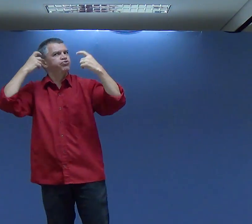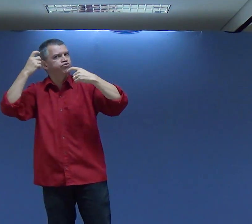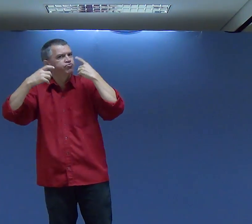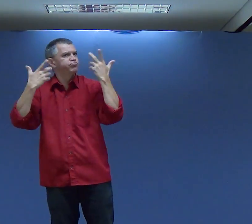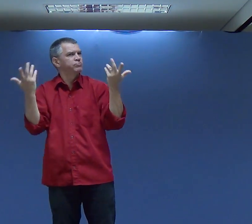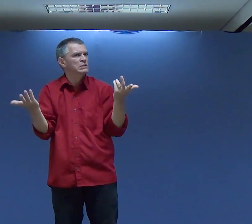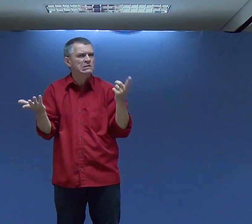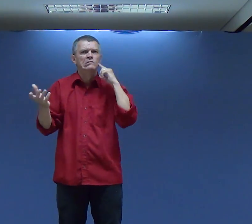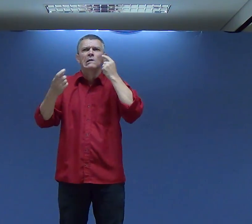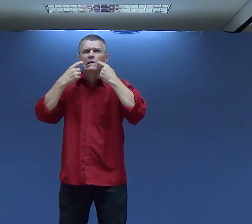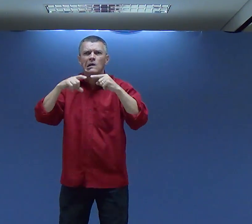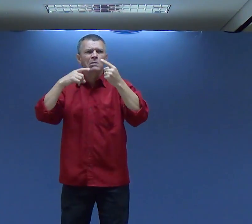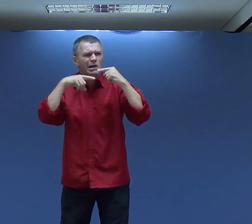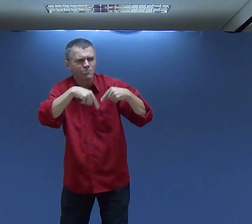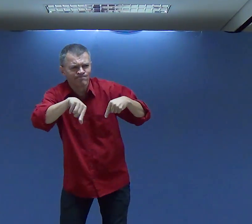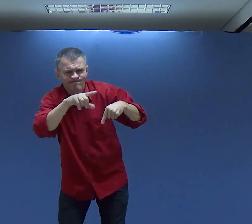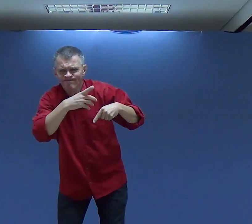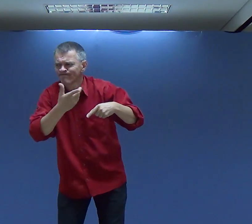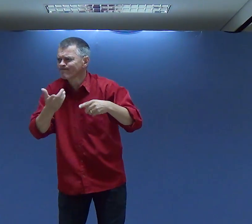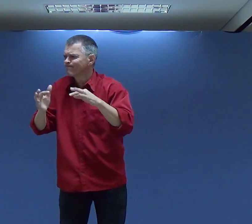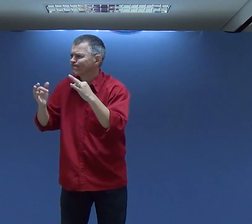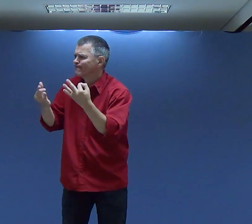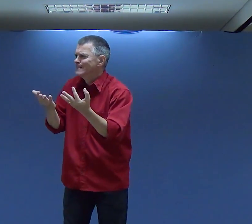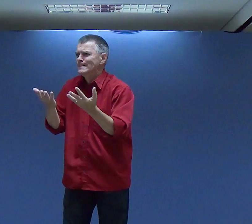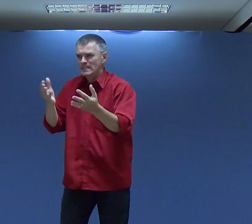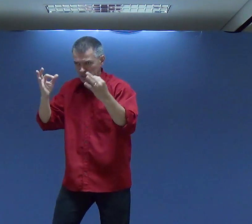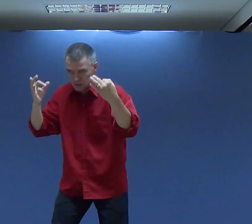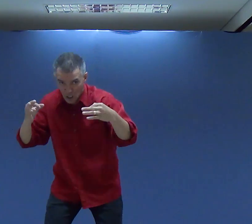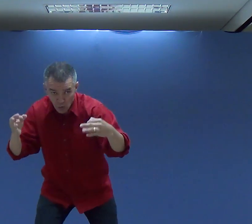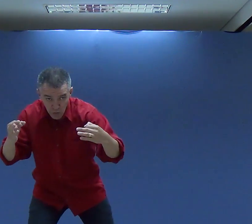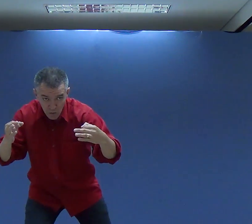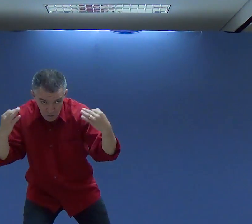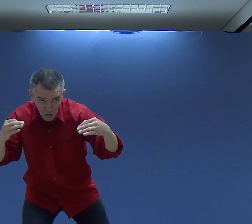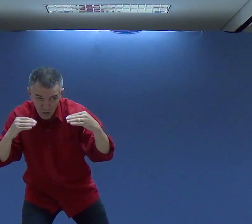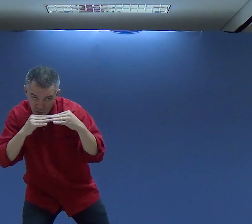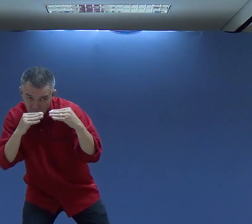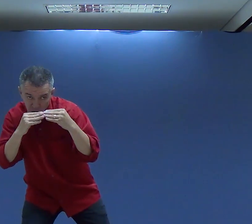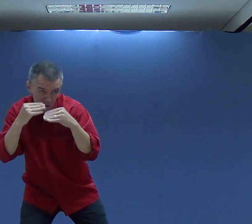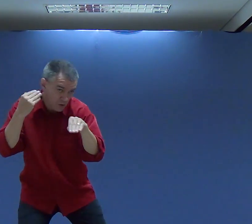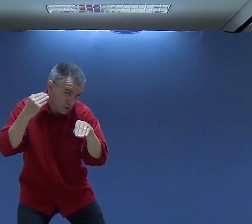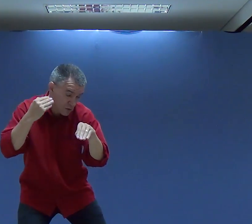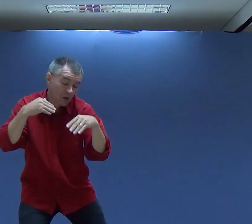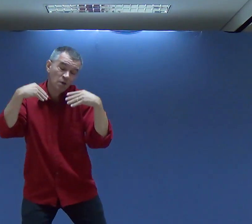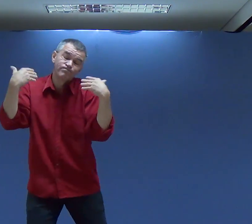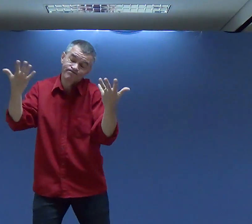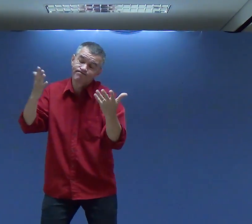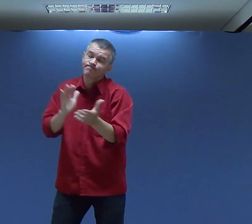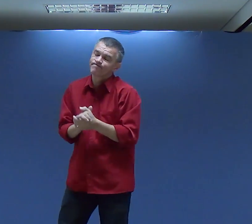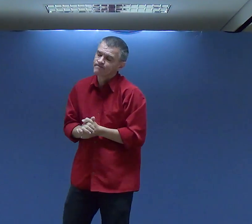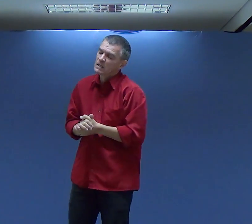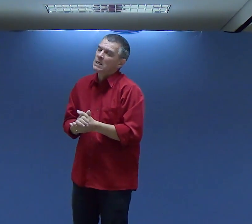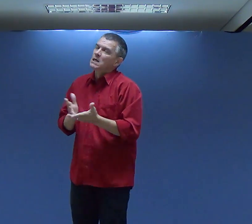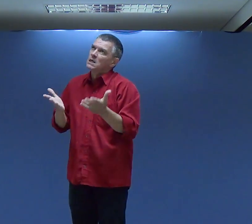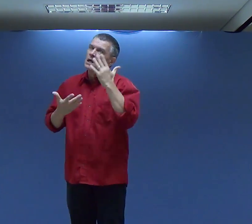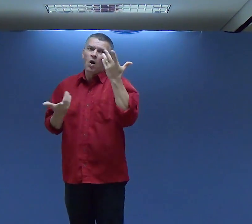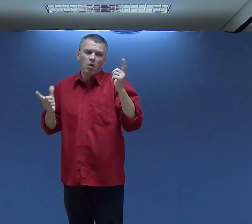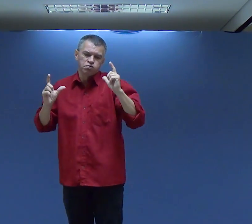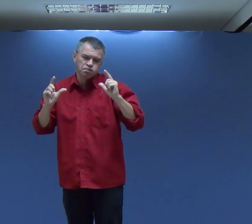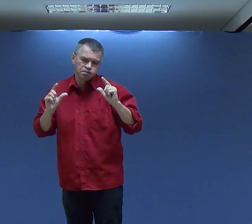Isso é muito preocupante Muitos estudos Têm reclamado Vocês concordam comigo? Muitas vezes